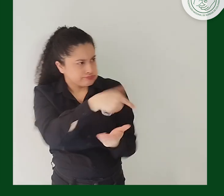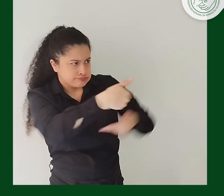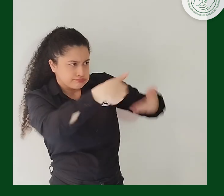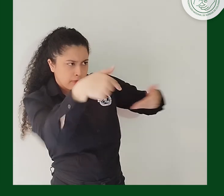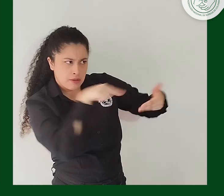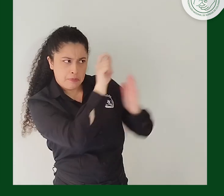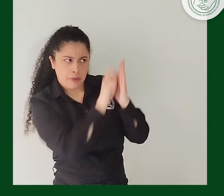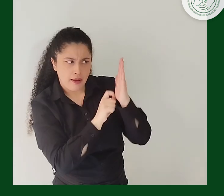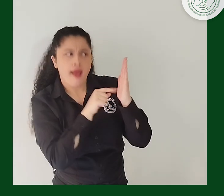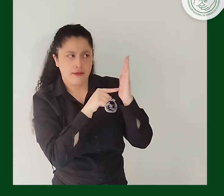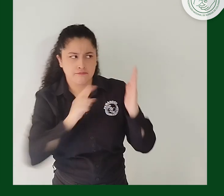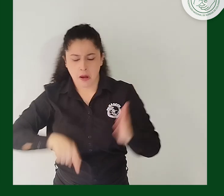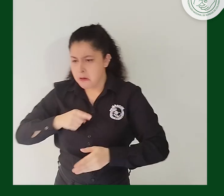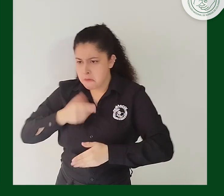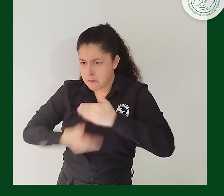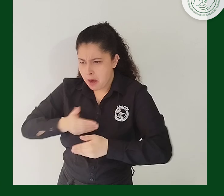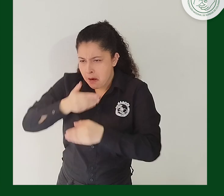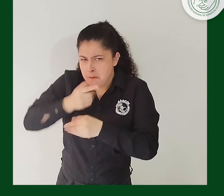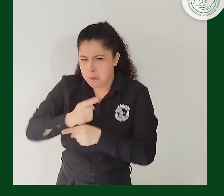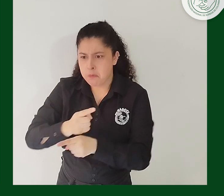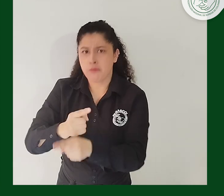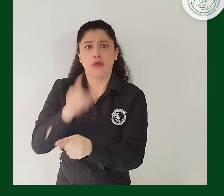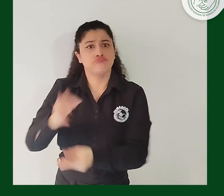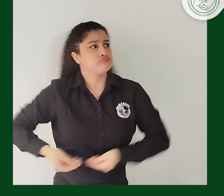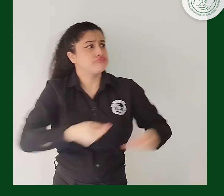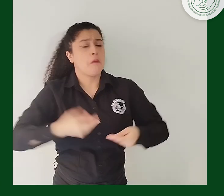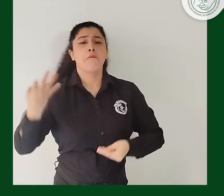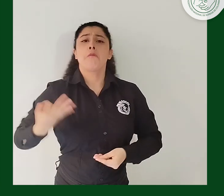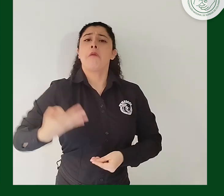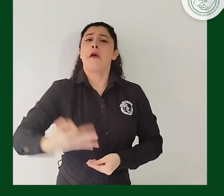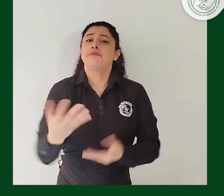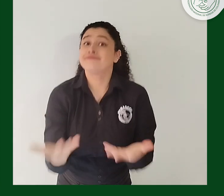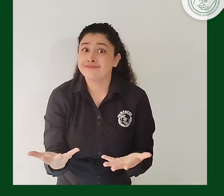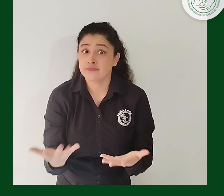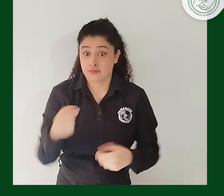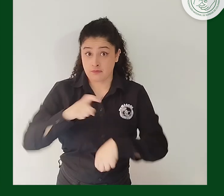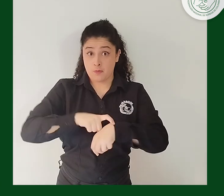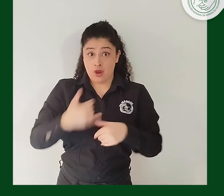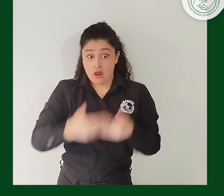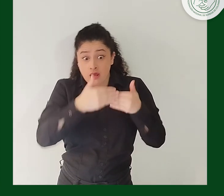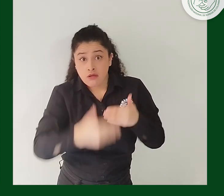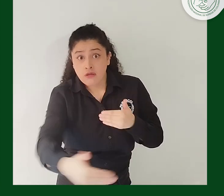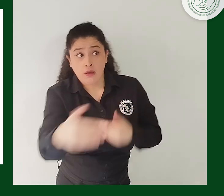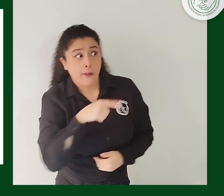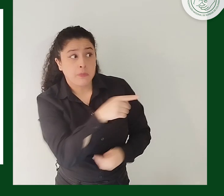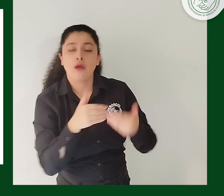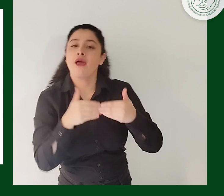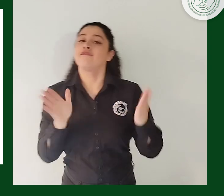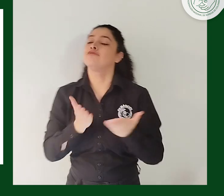esperados para la ejecución de éste. Dicha licitación, a la fecha, no se ha publicado, razón por la